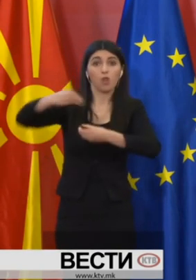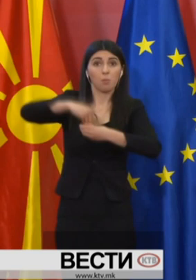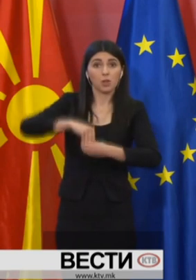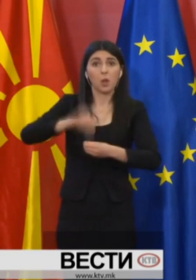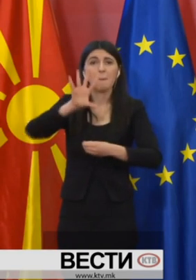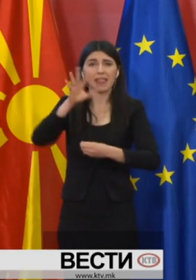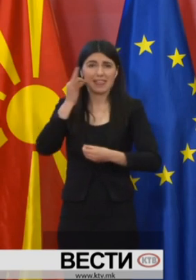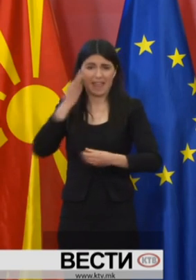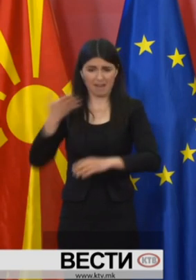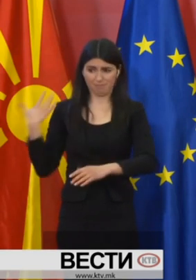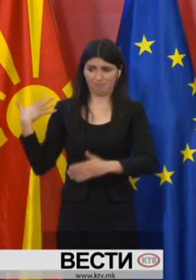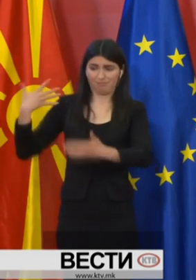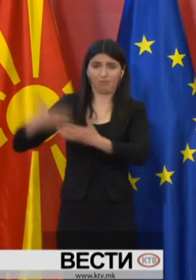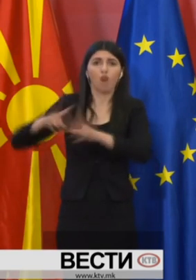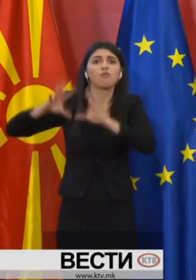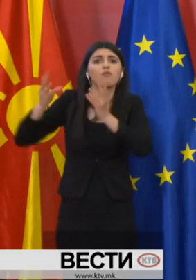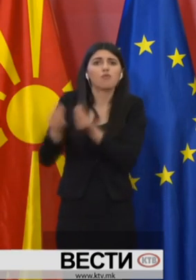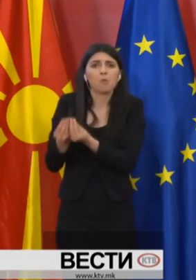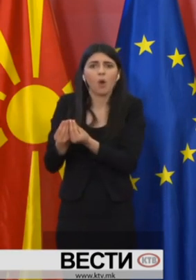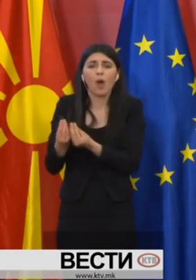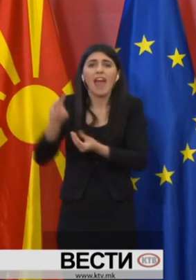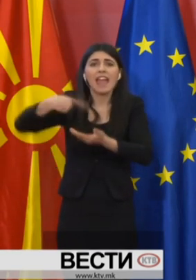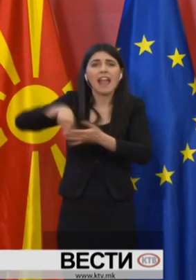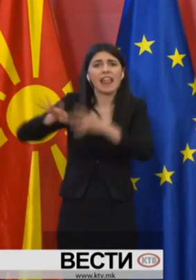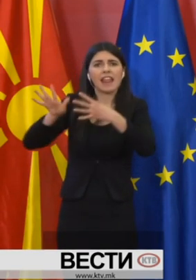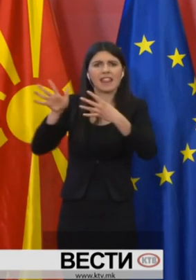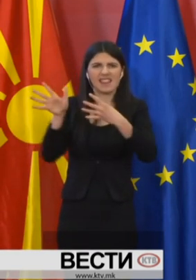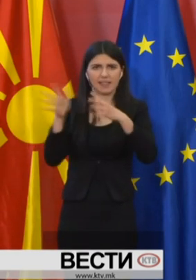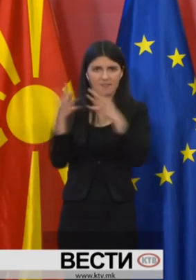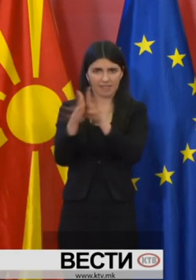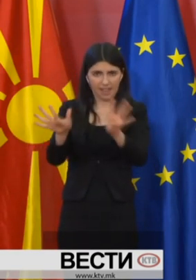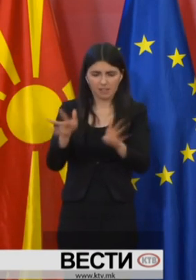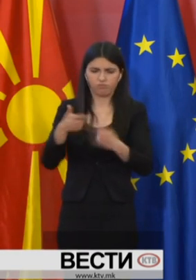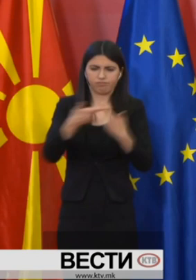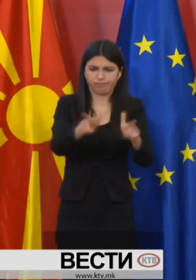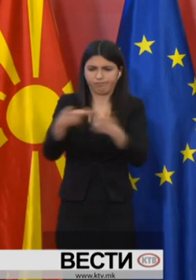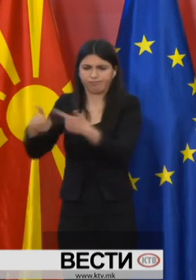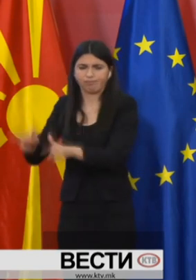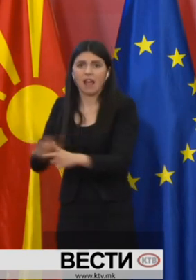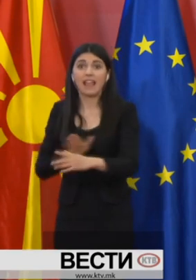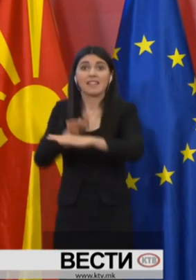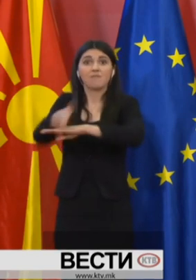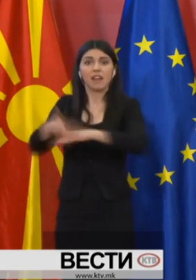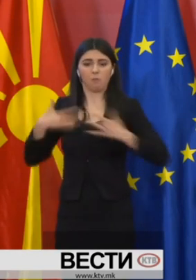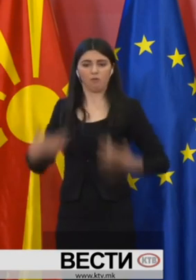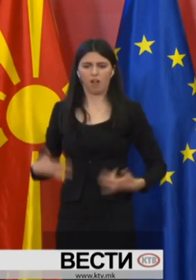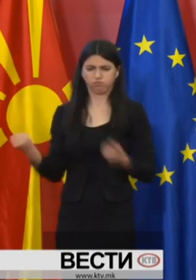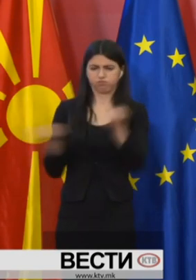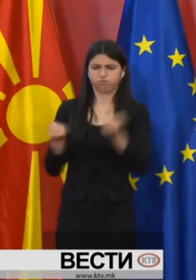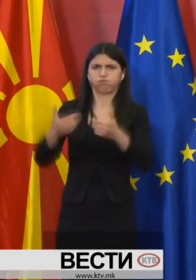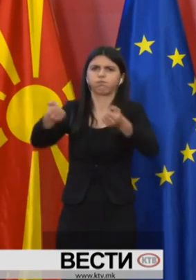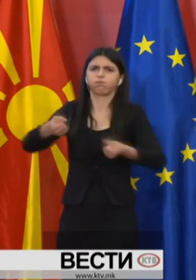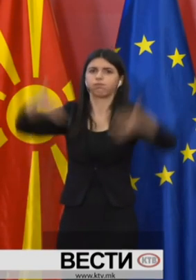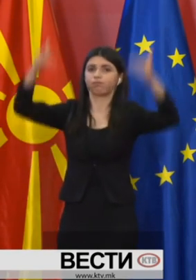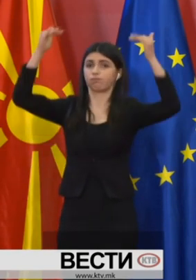овие пет дена издаде и вкупно 1019 дозволи за влез на професионални возачи на товарни